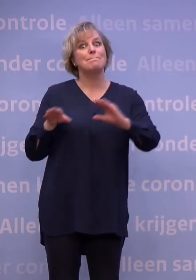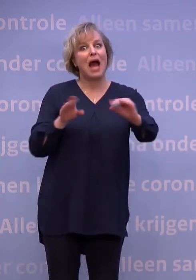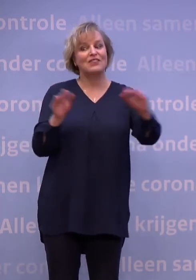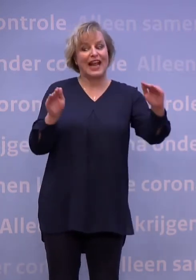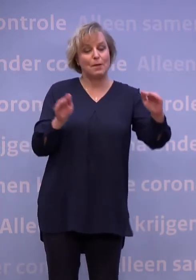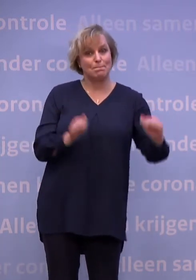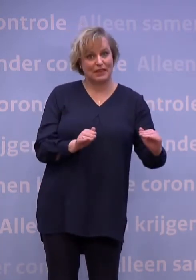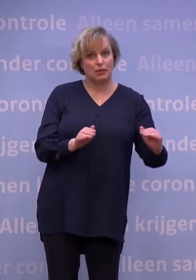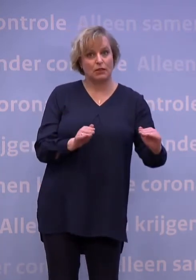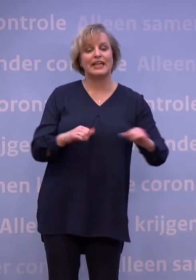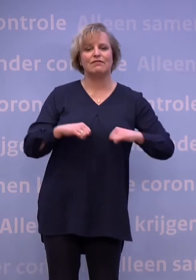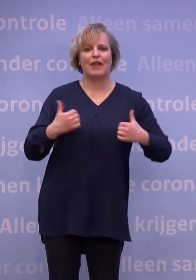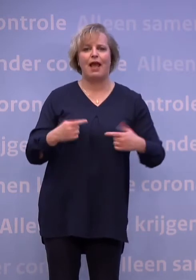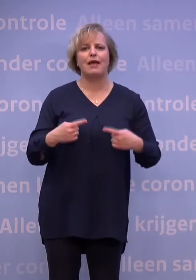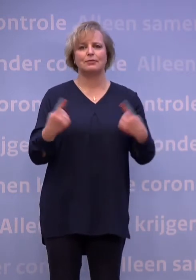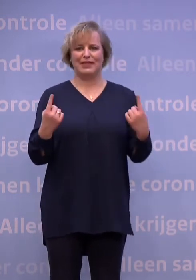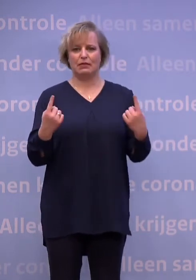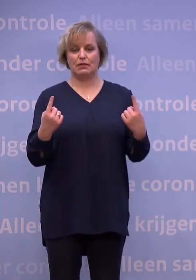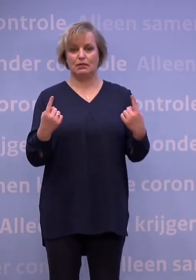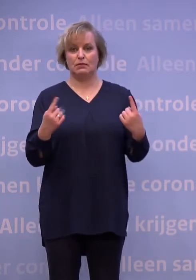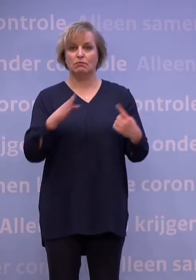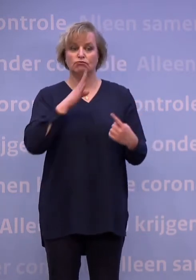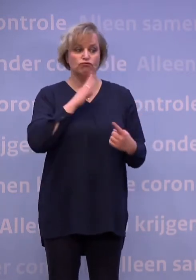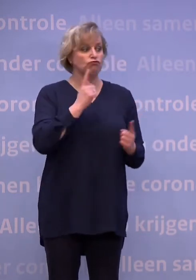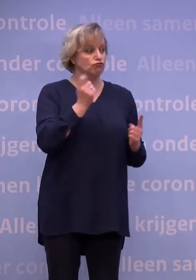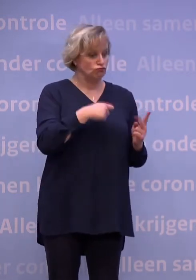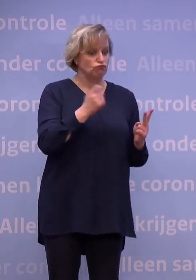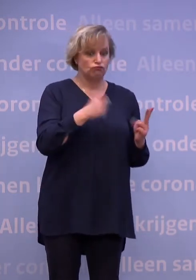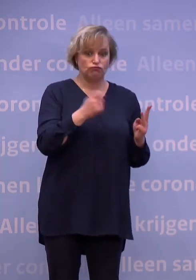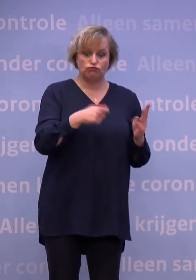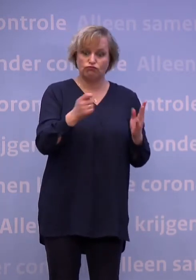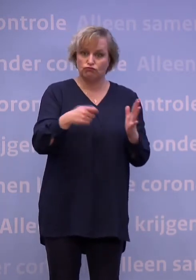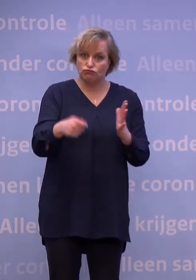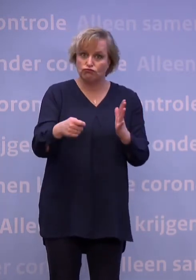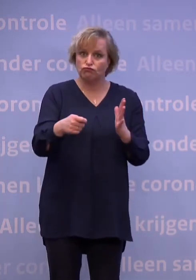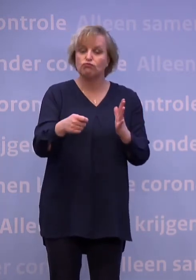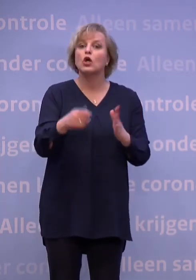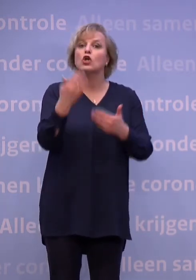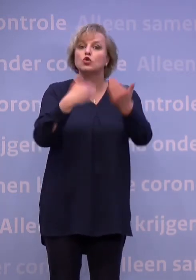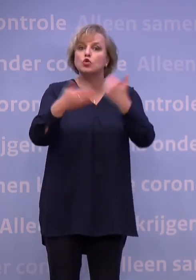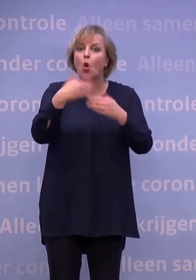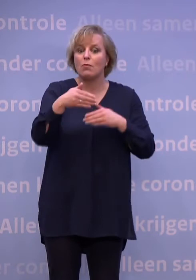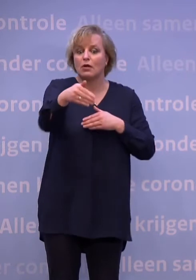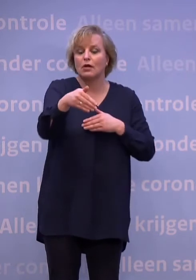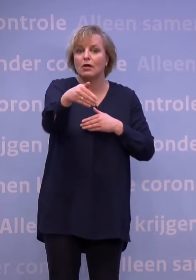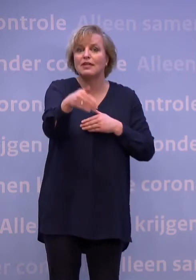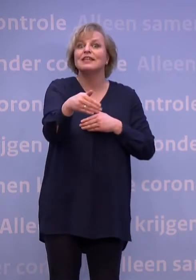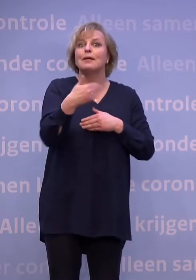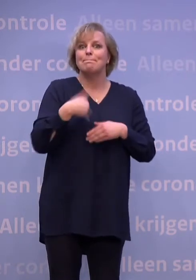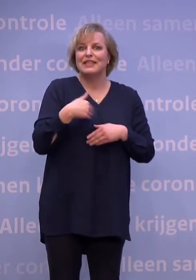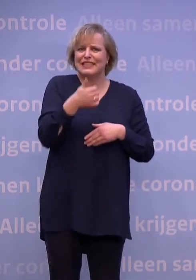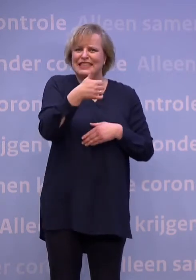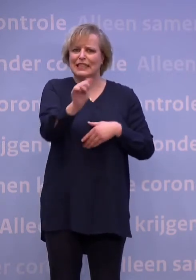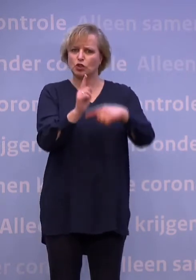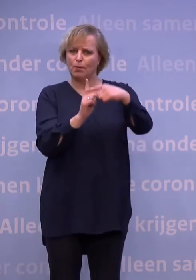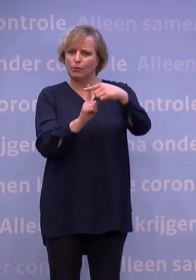en meer vrijheid. Als alles mee zit, zullen in de zomer alle zestigplussers en mensen met een kwetsbare gezondheid